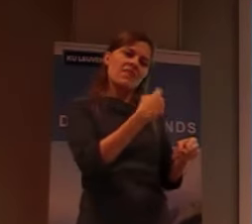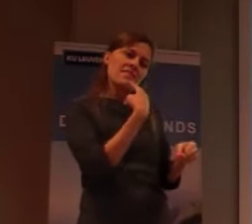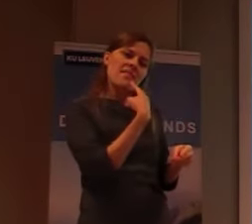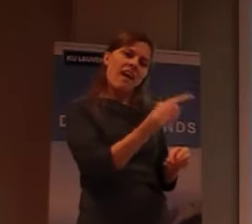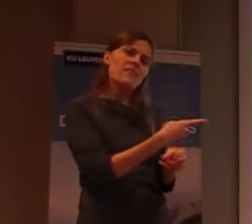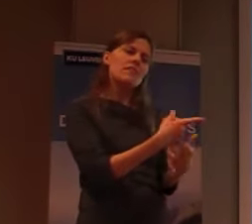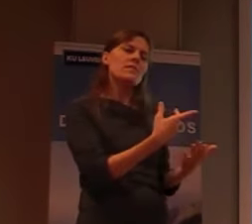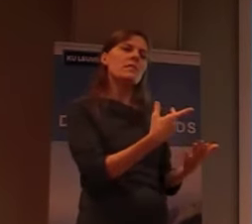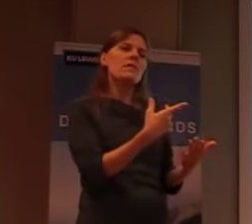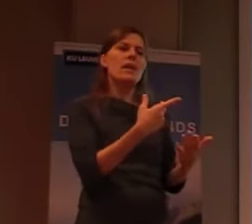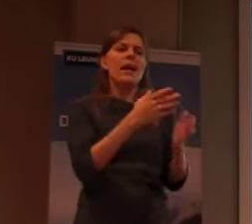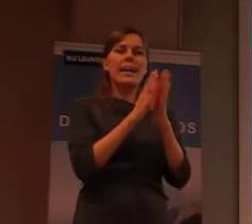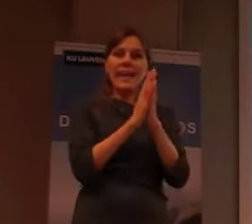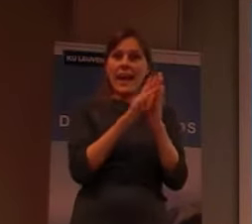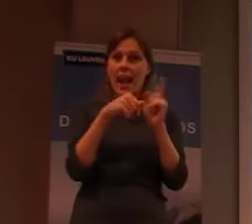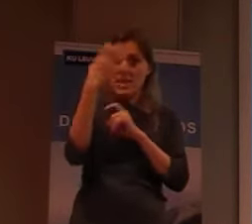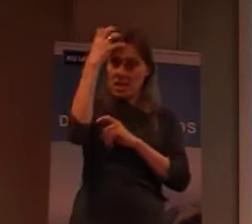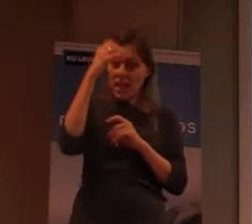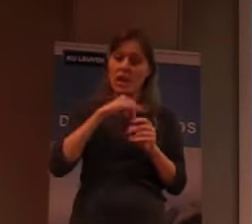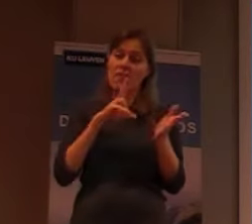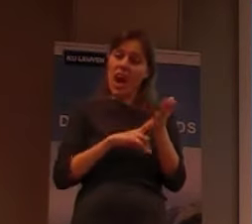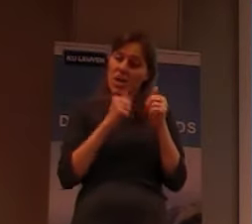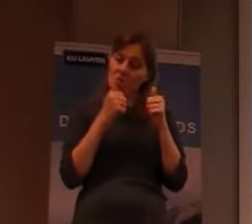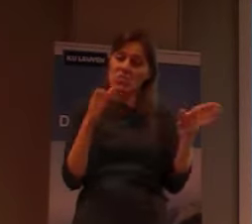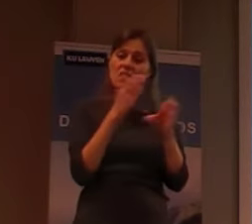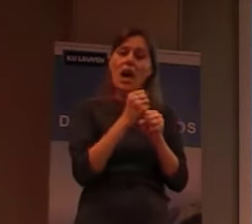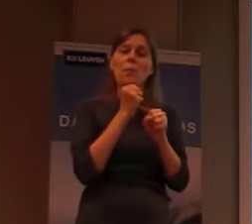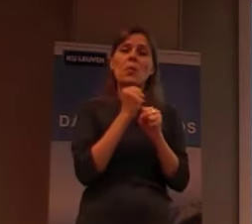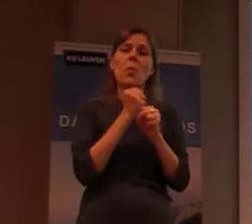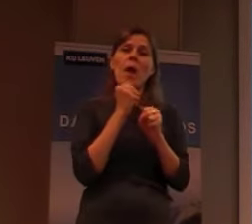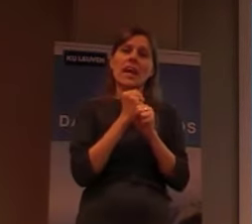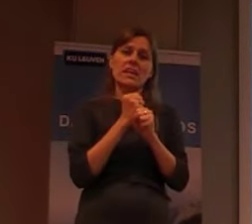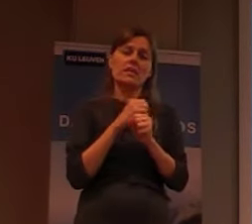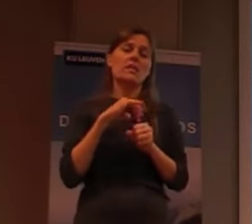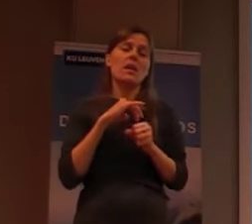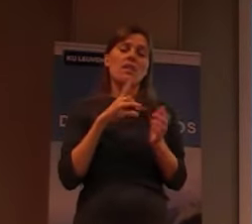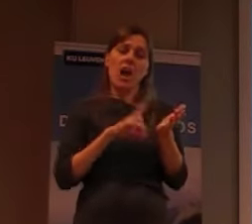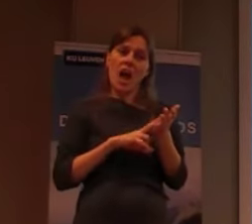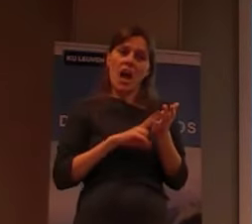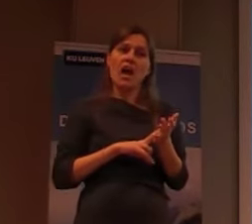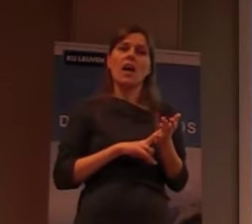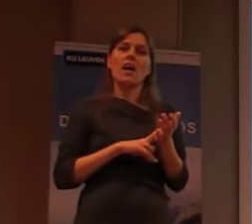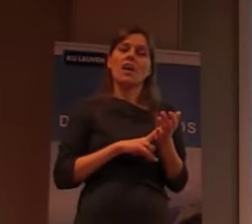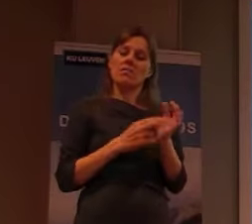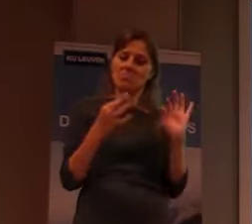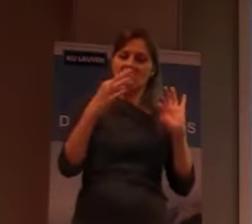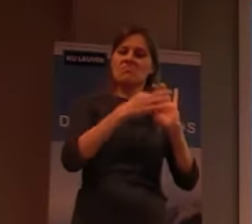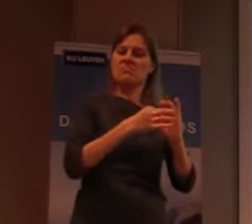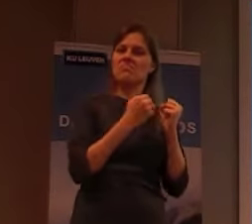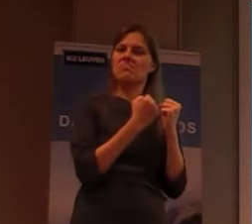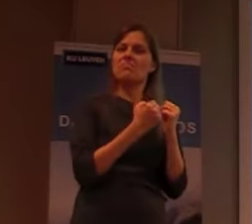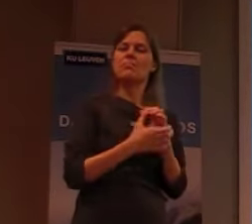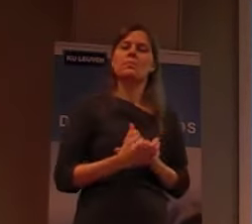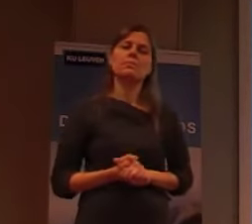de staat, eigenlijk zeer goed samengewerkt. en, hebben ze, mekaar, eigenlijk ook, gevonden. Dus,